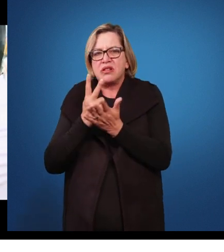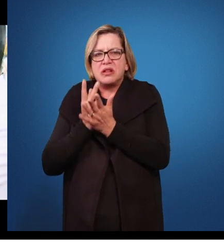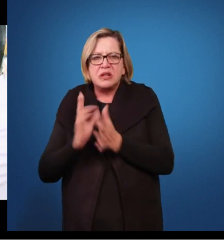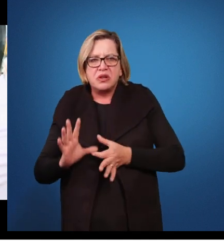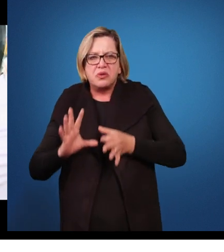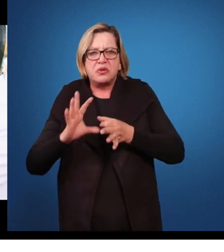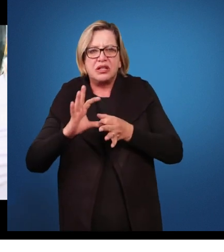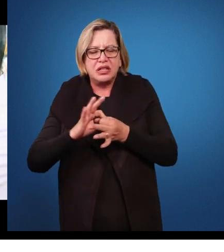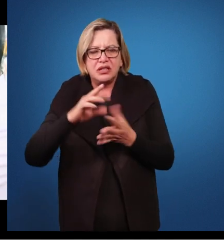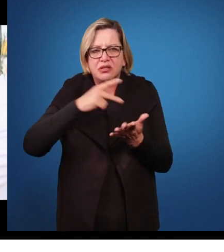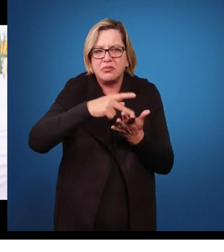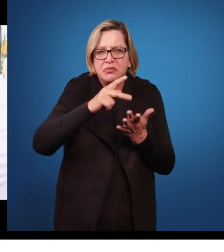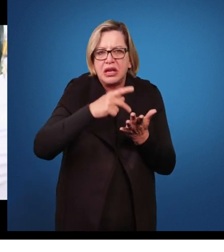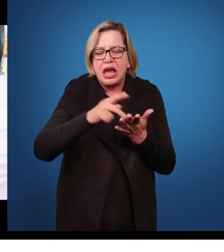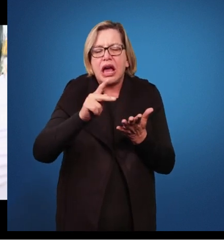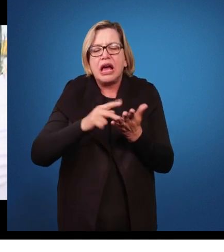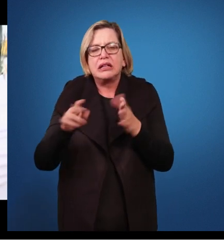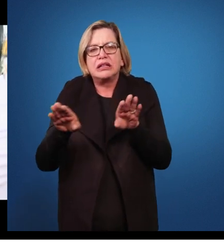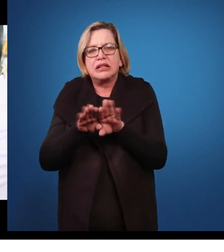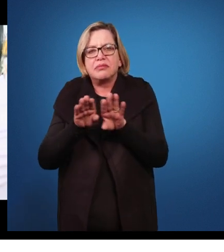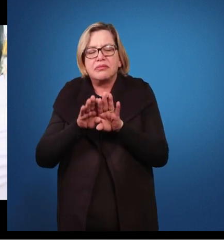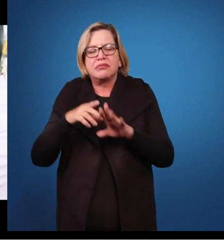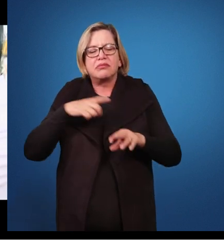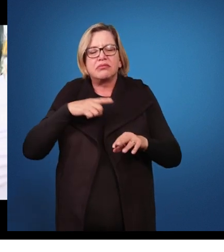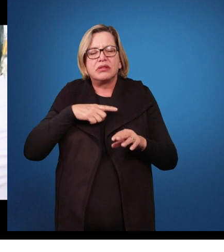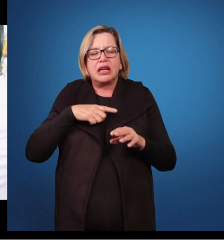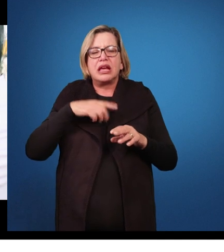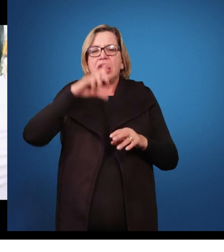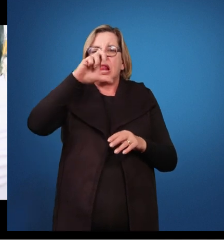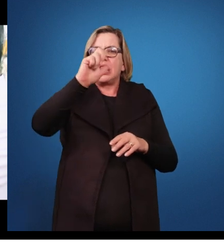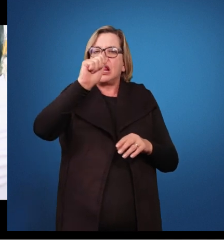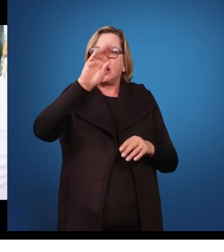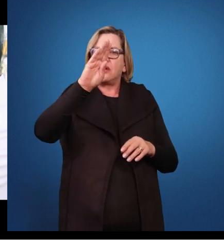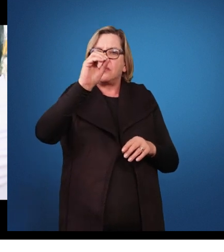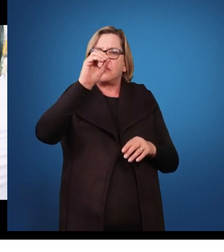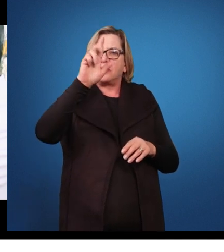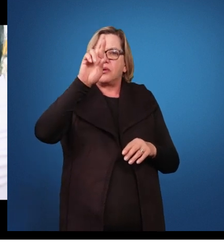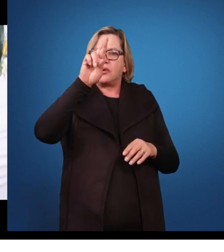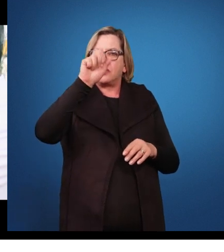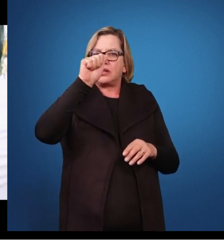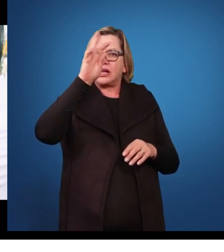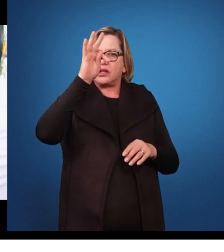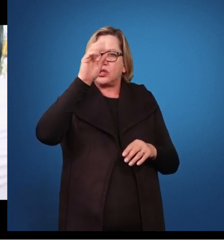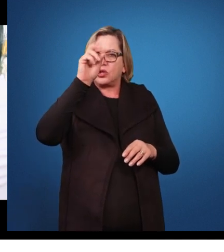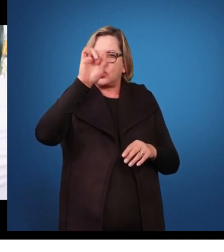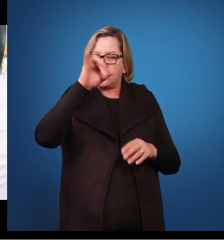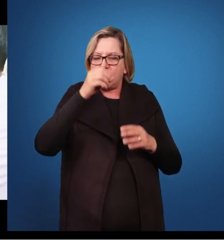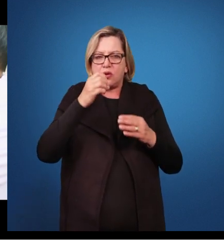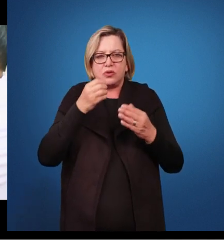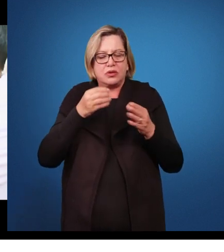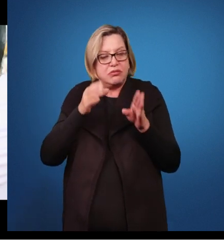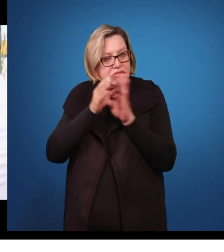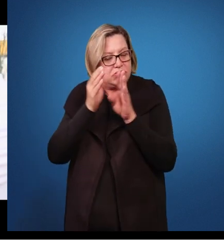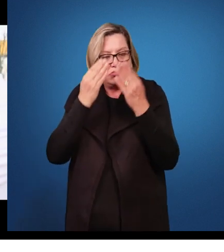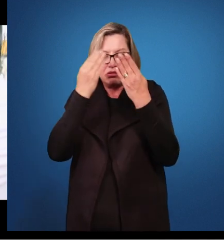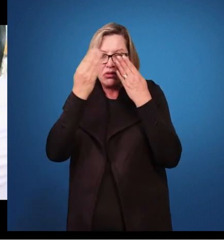psicologia educacional, que o laboratório que eu coordeno, e temos cinco psicólogos à disposição para um trabalho voluntário de